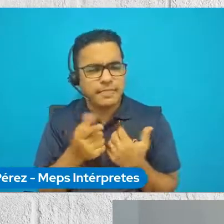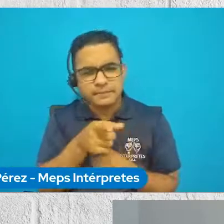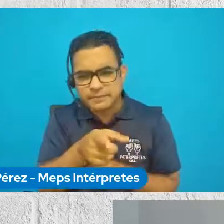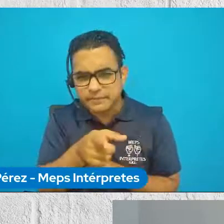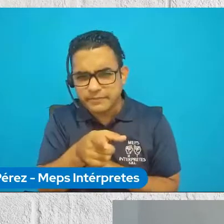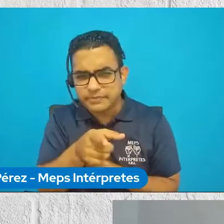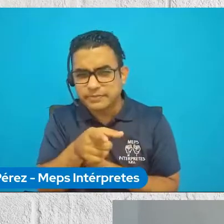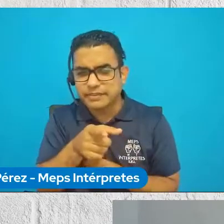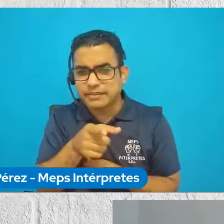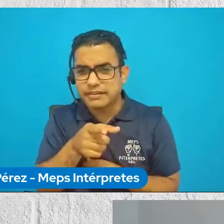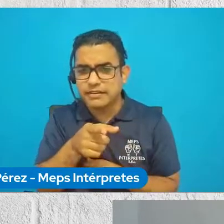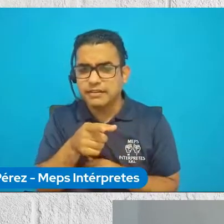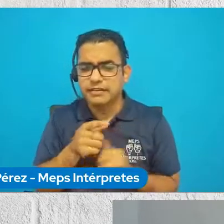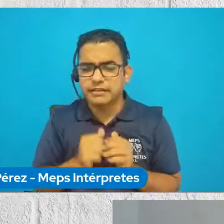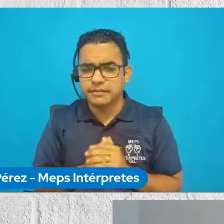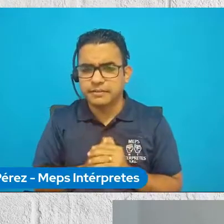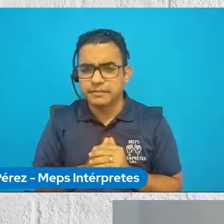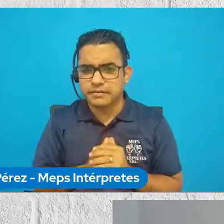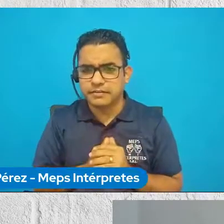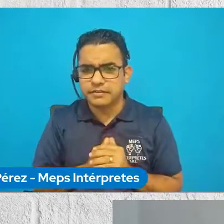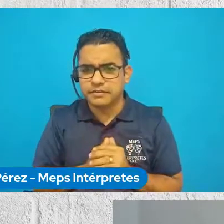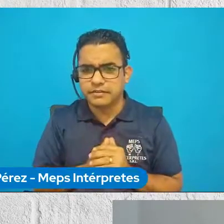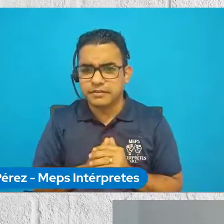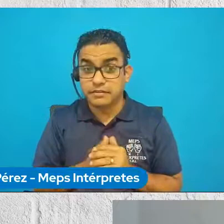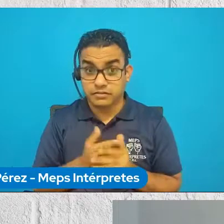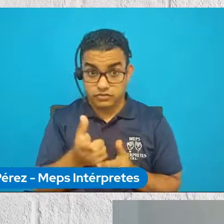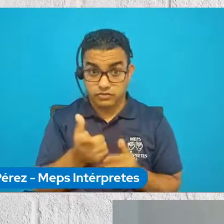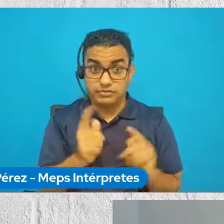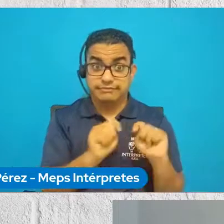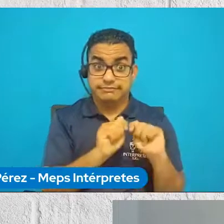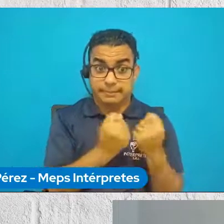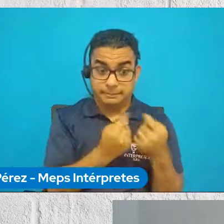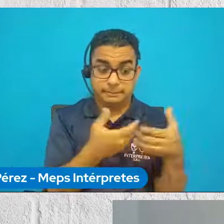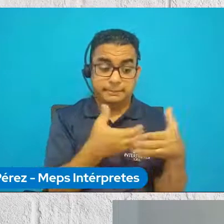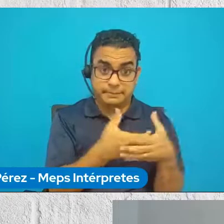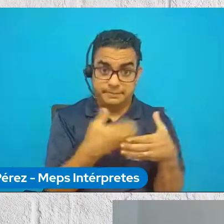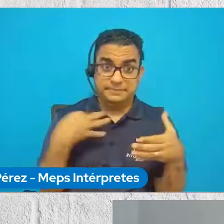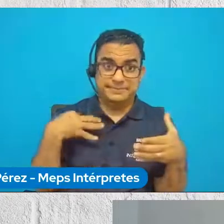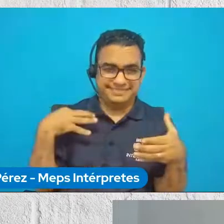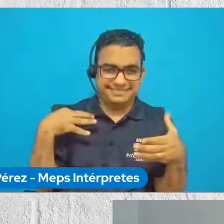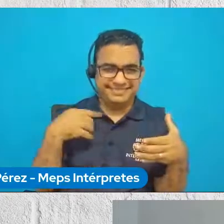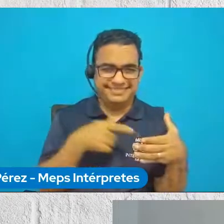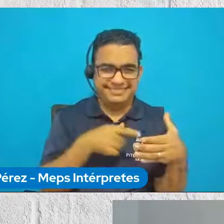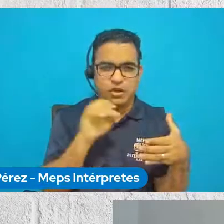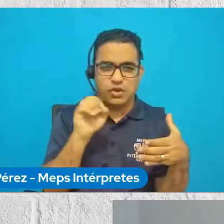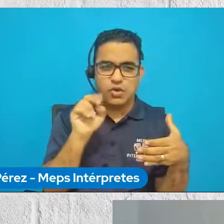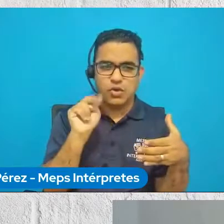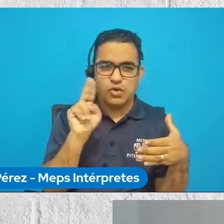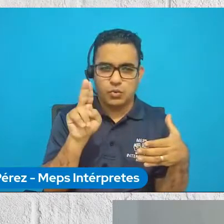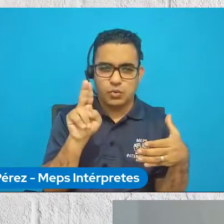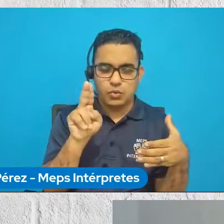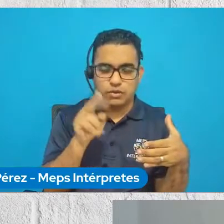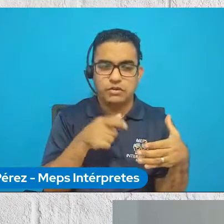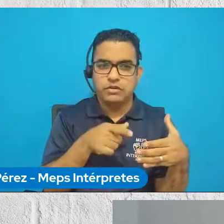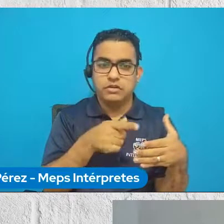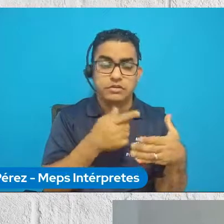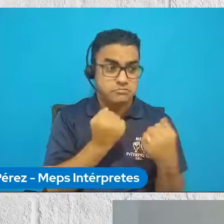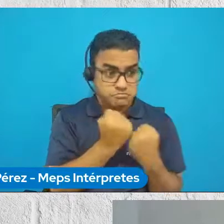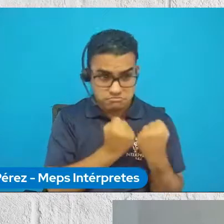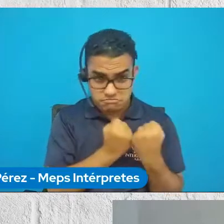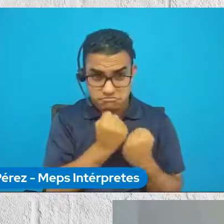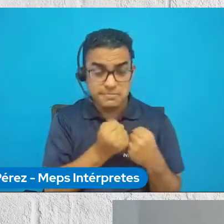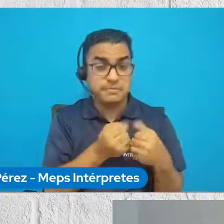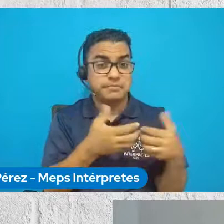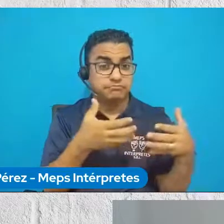has podido, bueno, tú con un equipo de voluntarios ONU, has podido encontrar